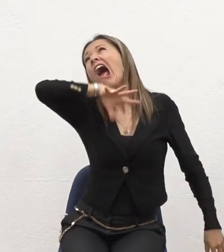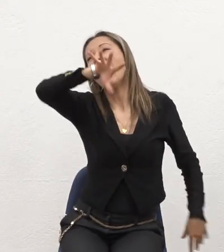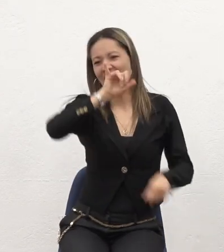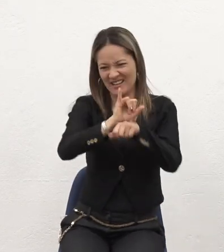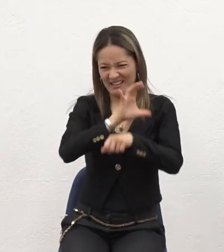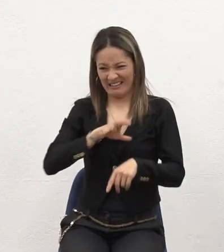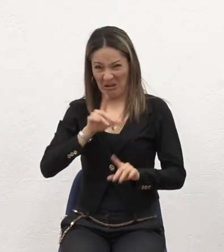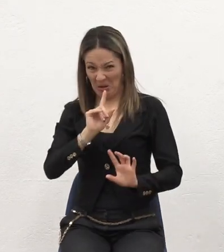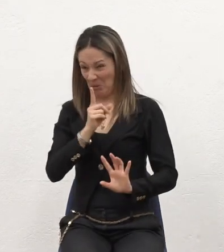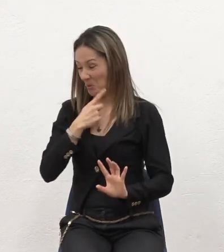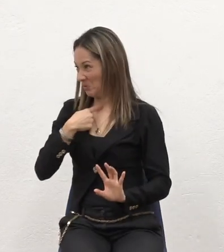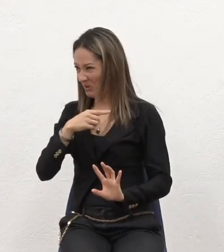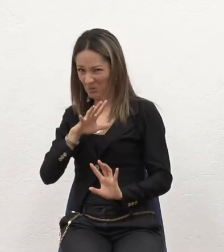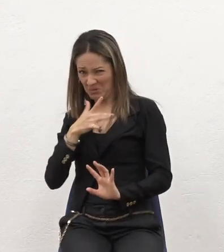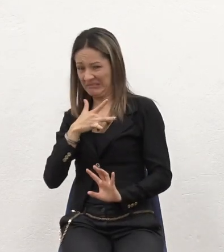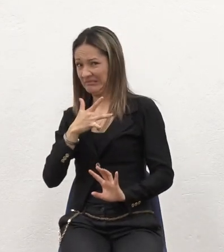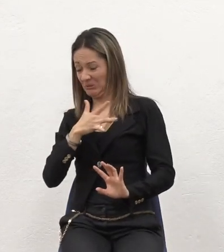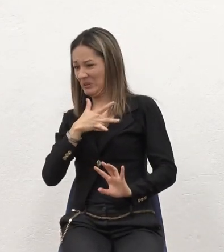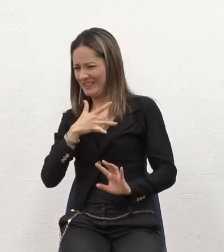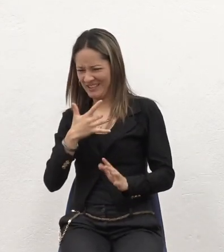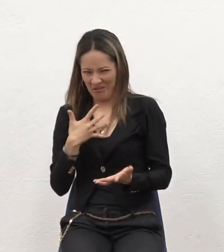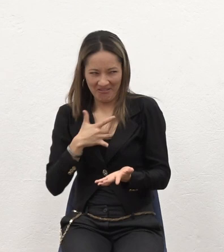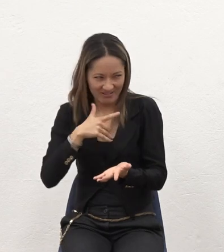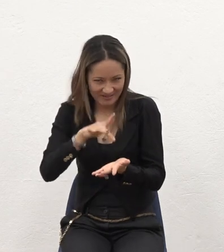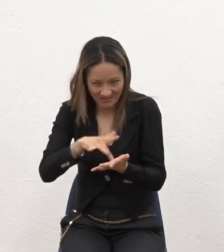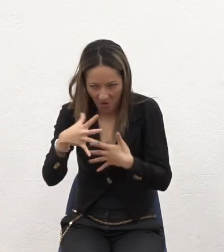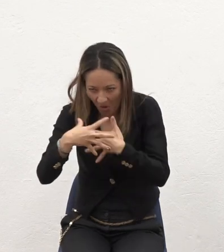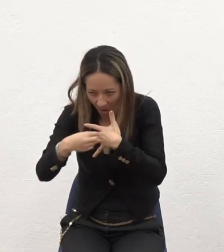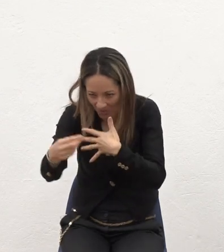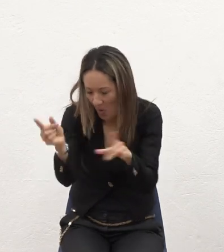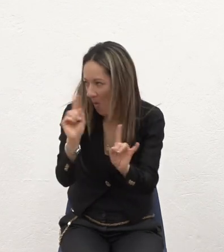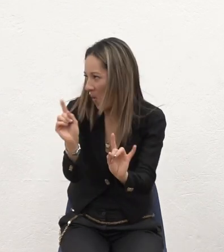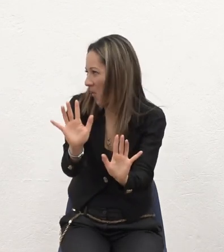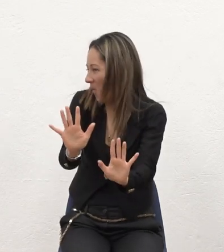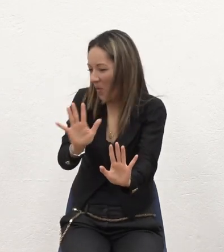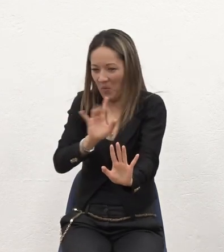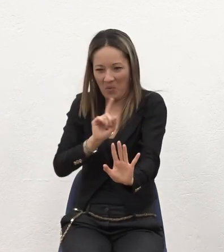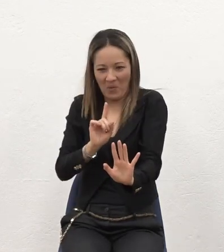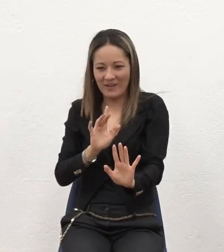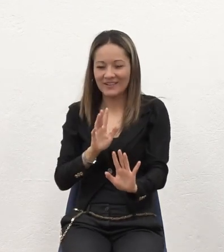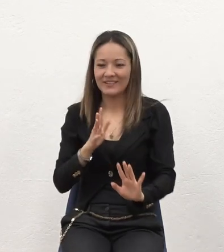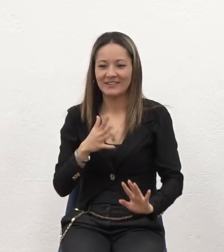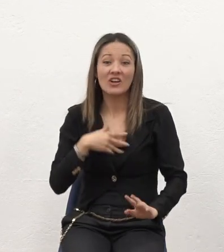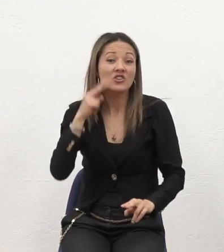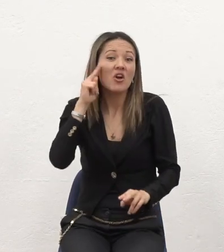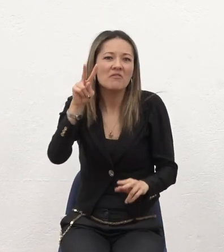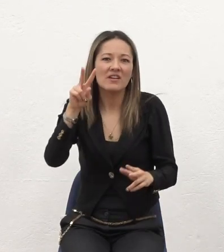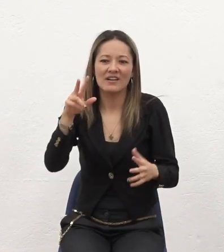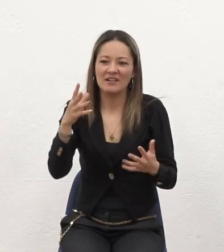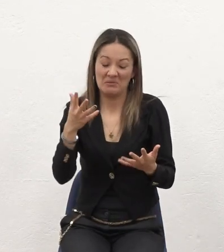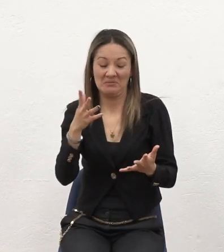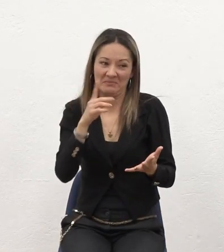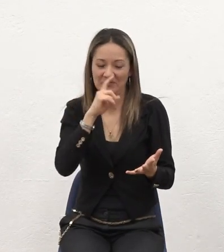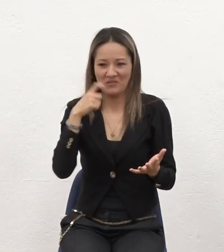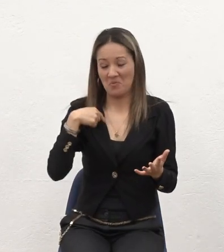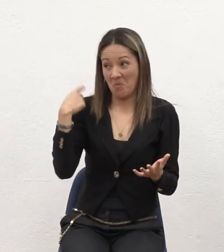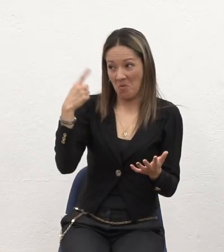Uy no Yo que voy a venir a hacer eso No, no, no Pero pues no lo vi acá Como tan Tan loquito Entonces